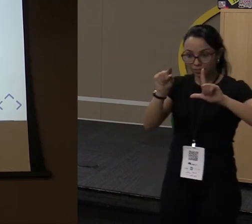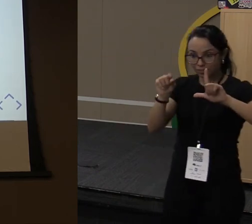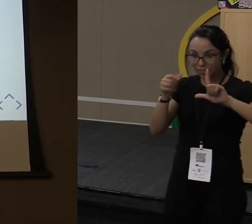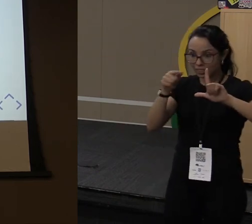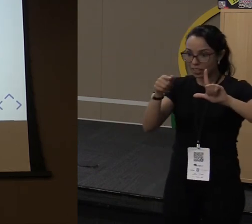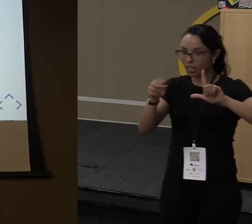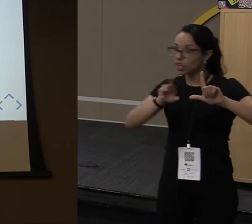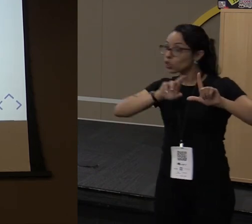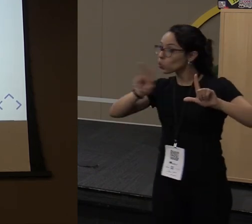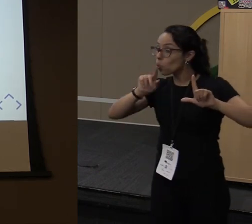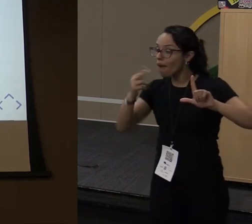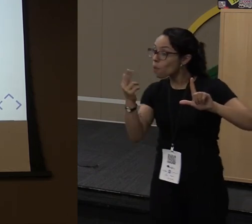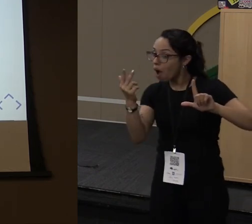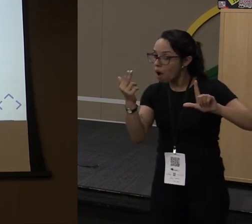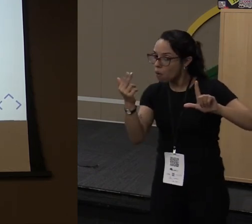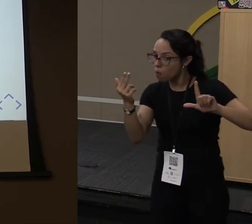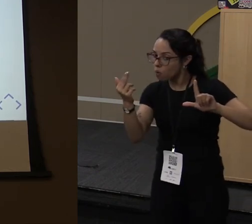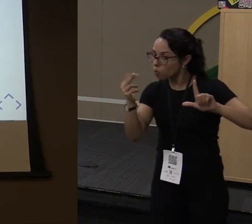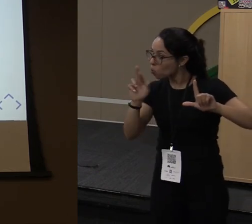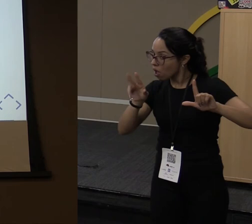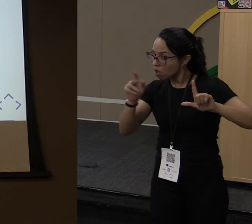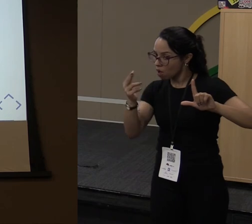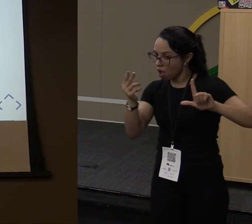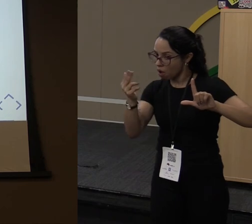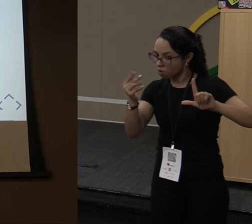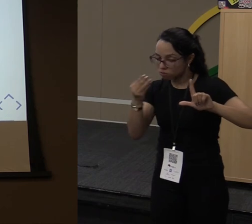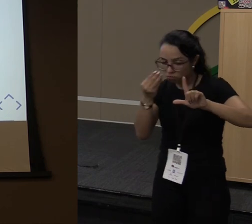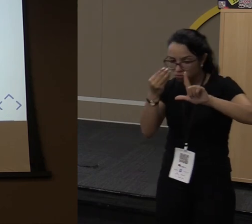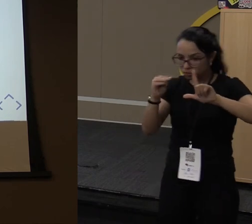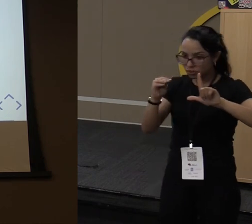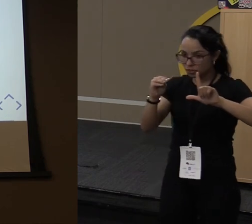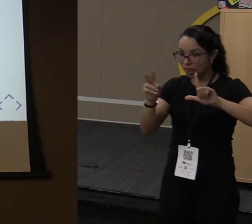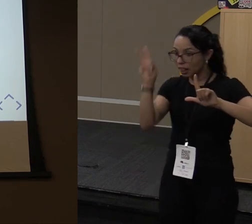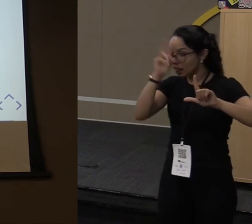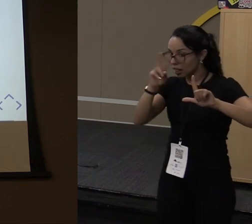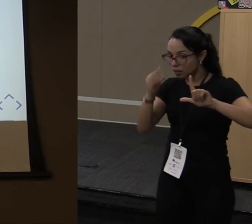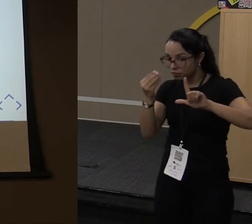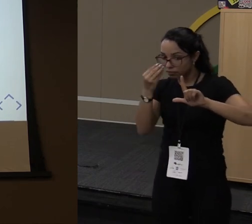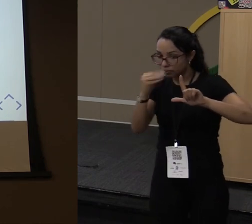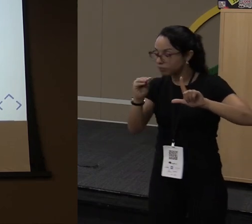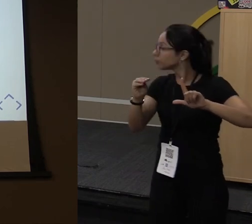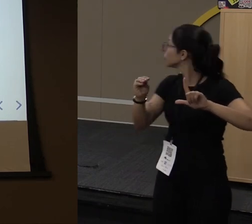me traga o que não é igual. Se lembra de implementar o equals e o hashcode, por favor.